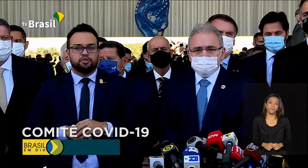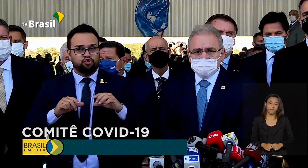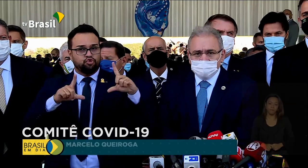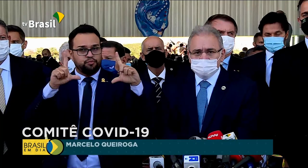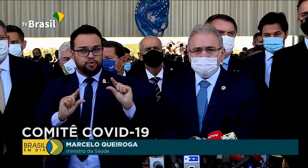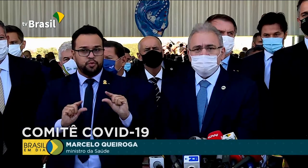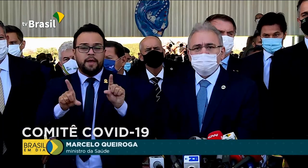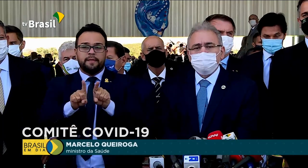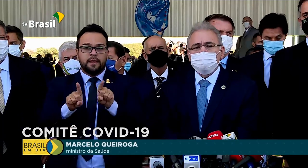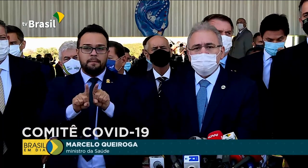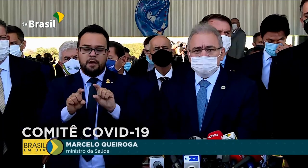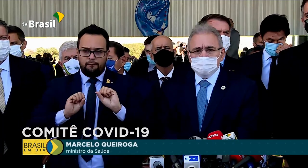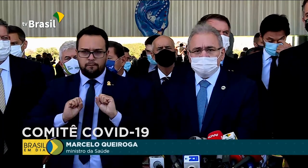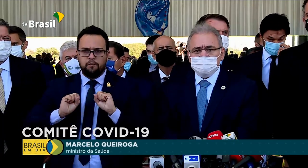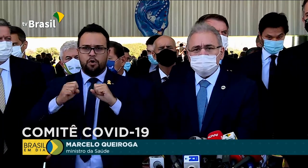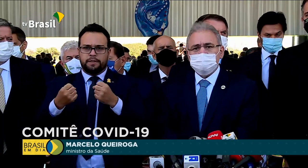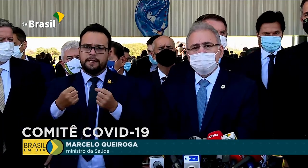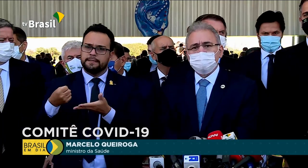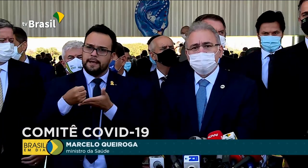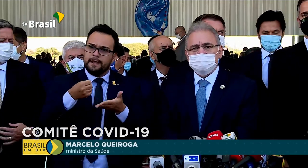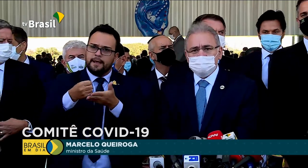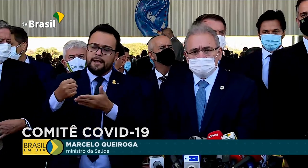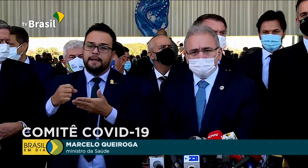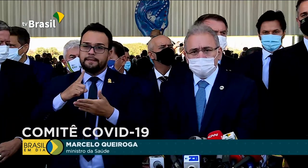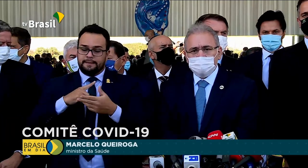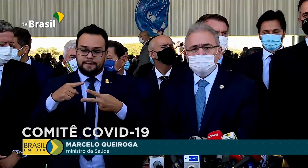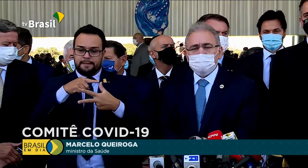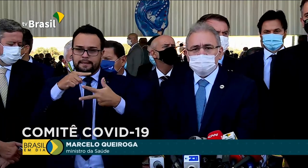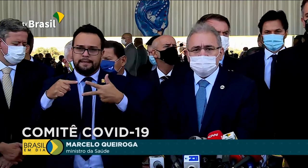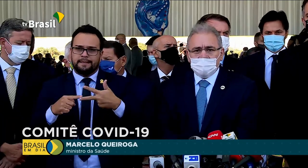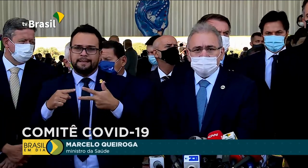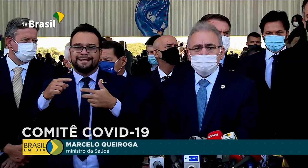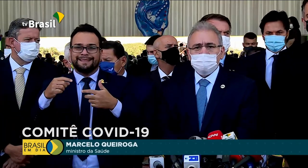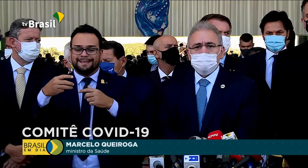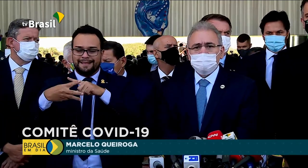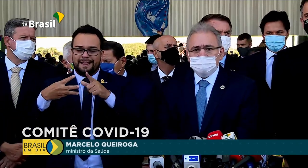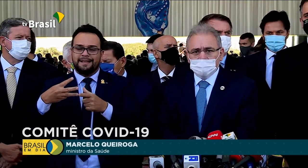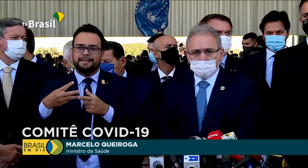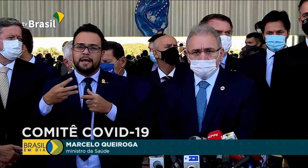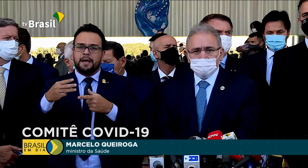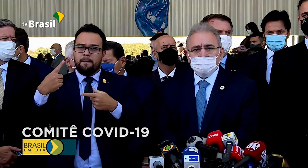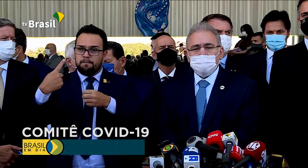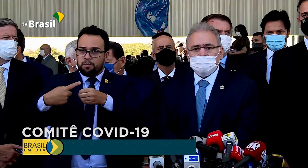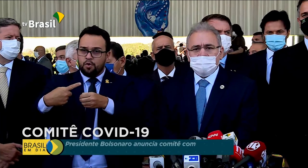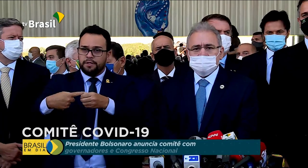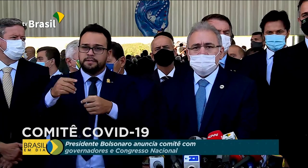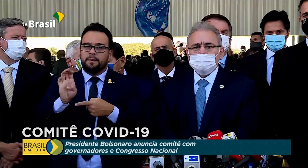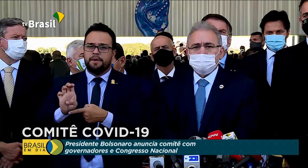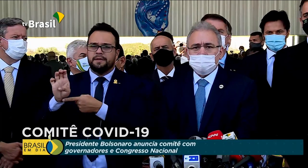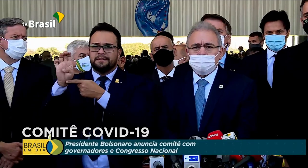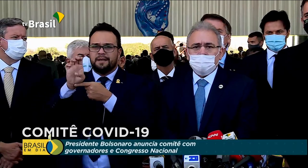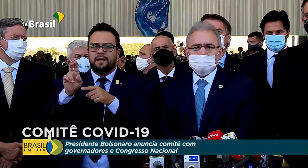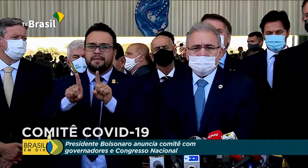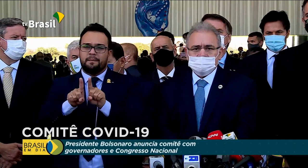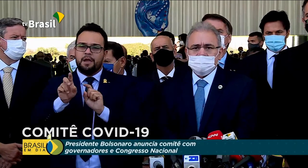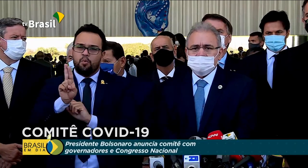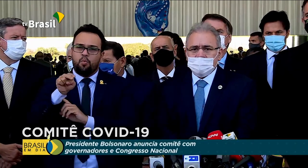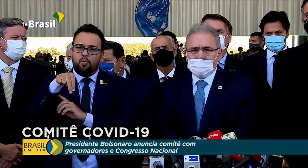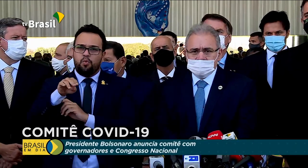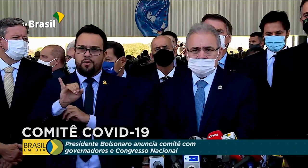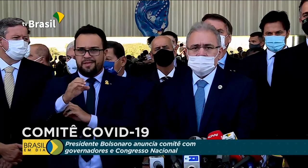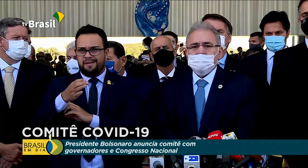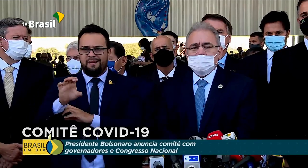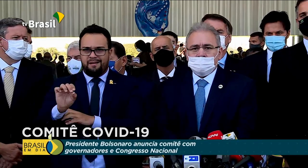a assistência nos três níveis, município, estado e união, com a criação de protocolos